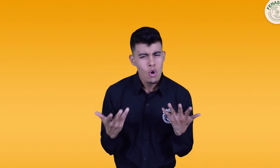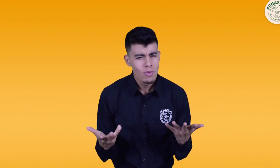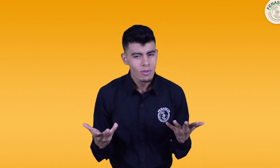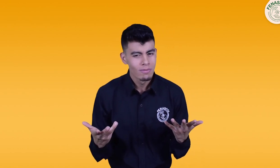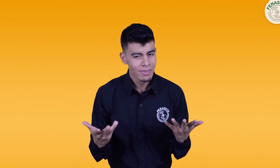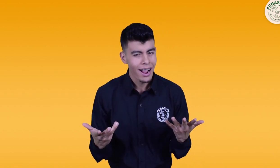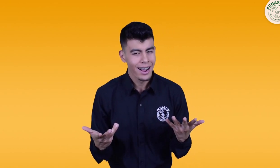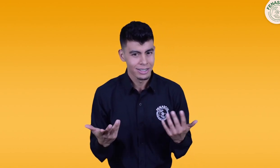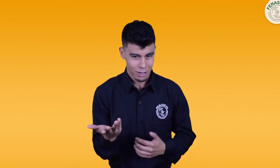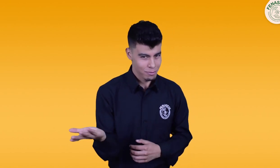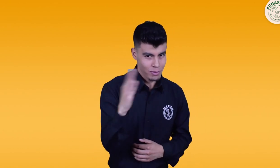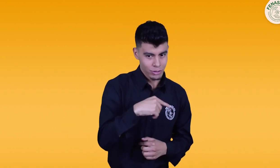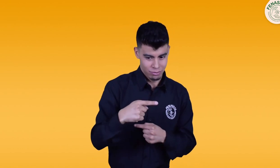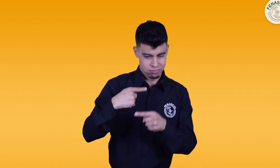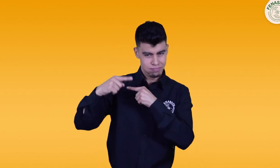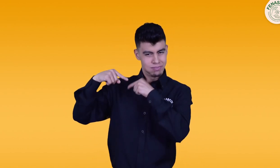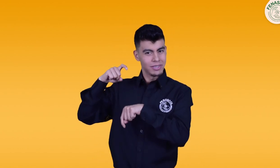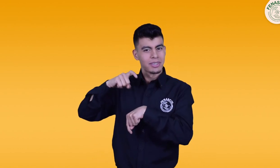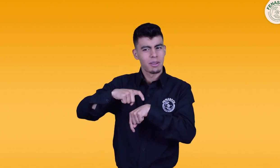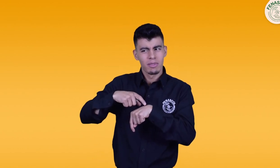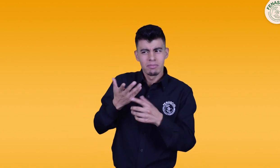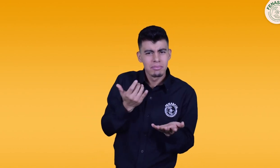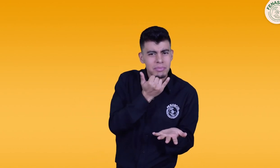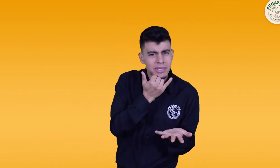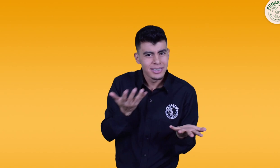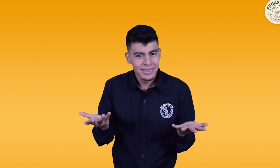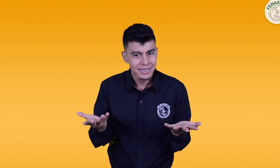Acompáñenme en este viaje al pasado y descubramos cómo pasó.